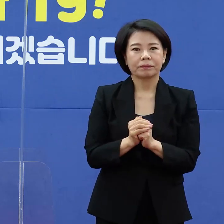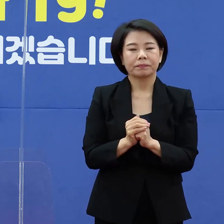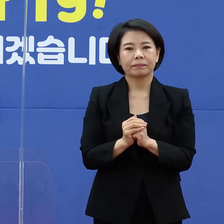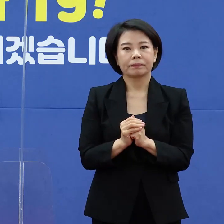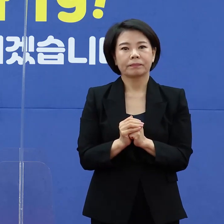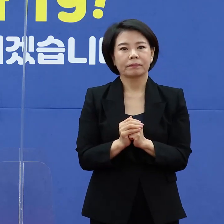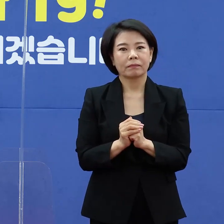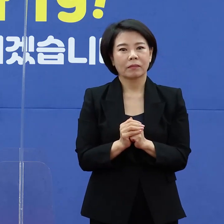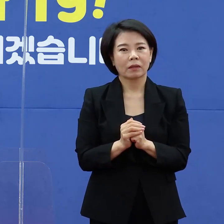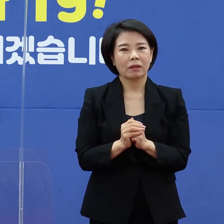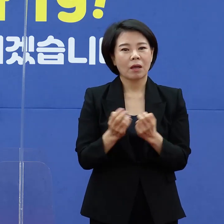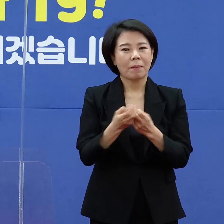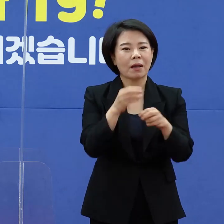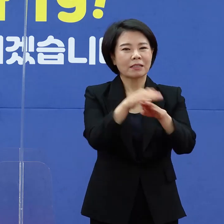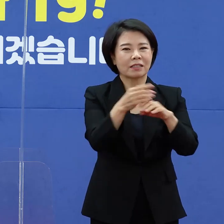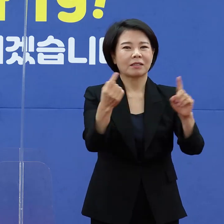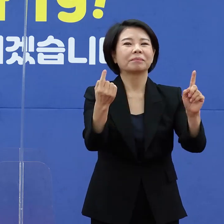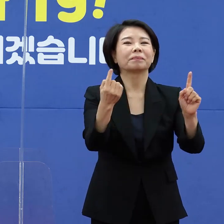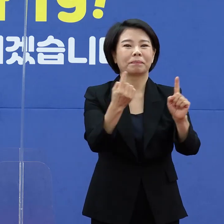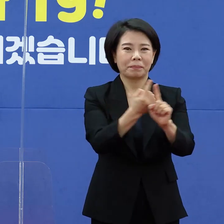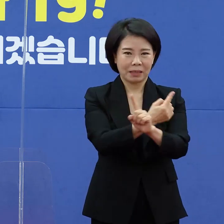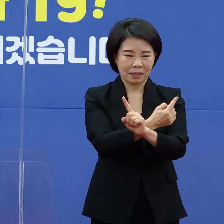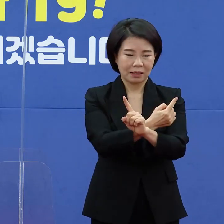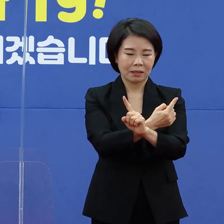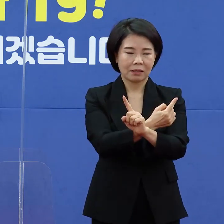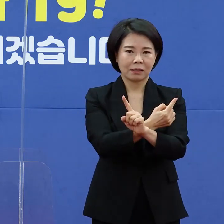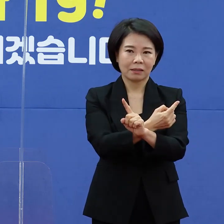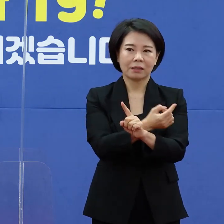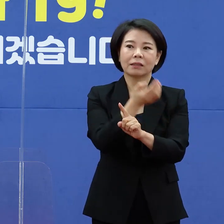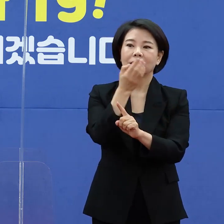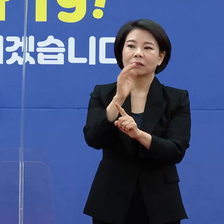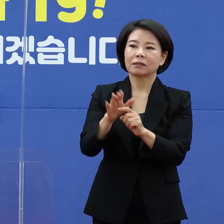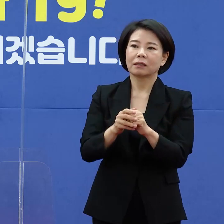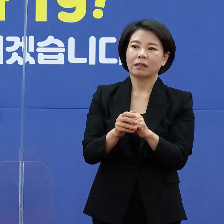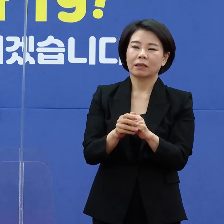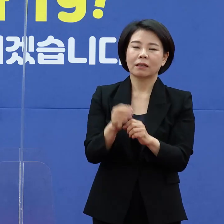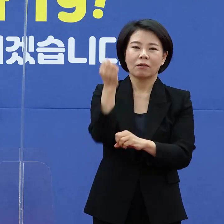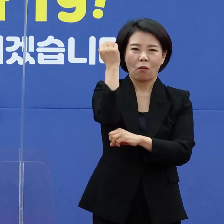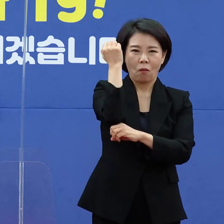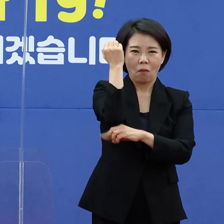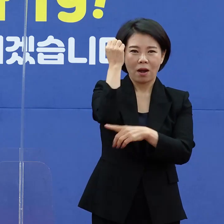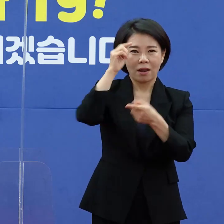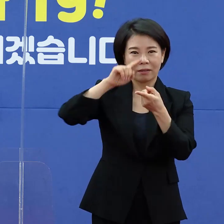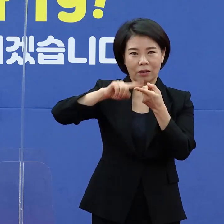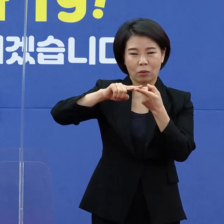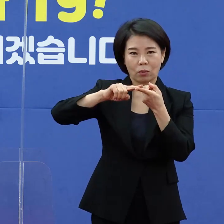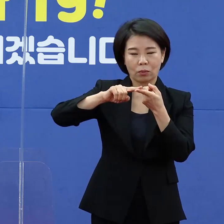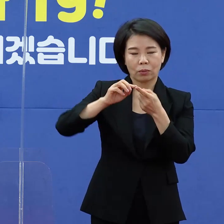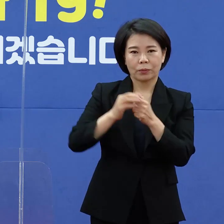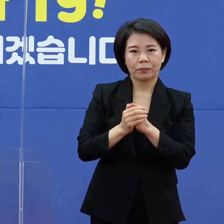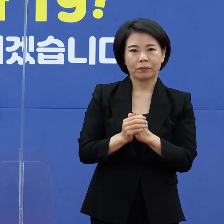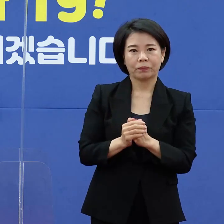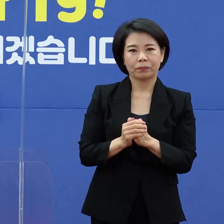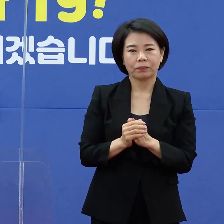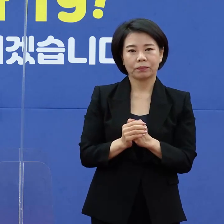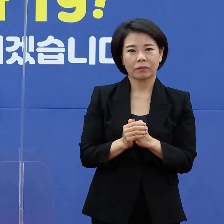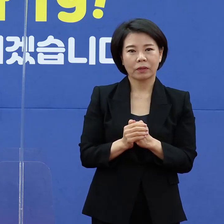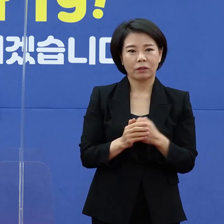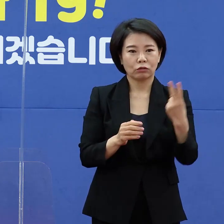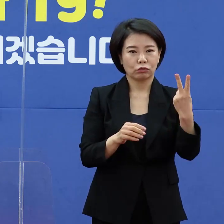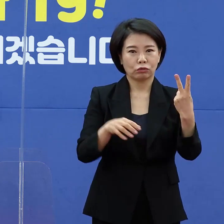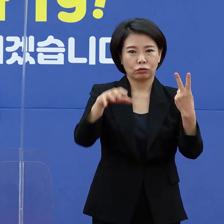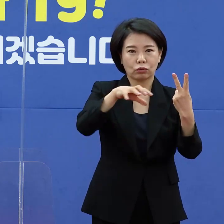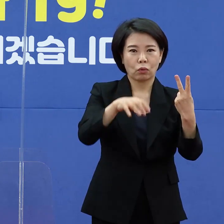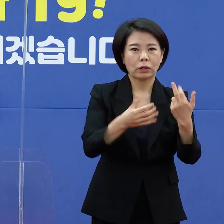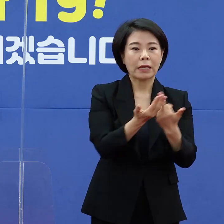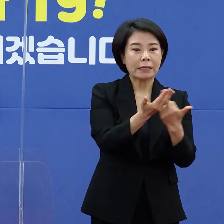말씀드렸지만 세계가 바뀌었습니다. 그래서 기존에 우리 협력의료기관